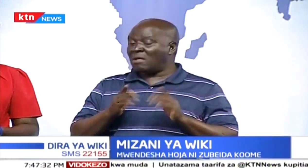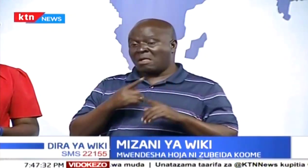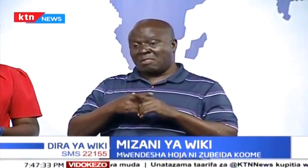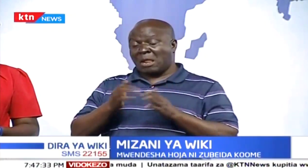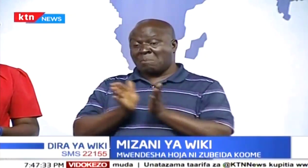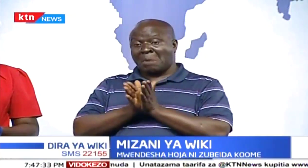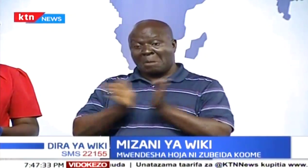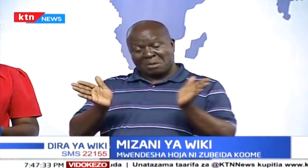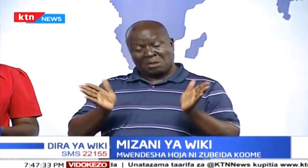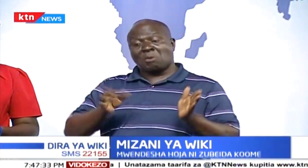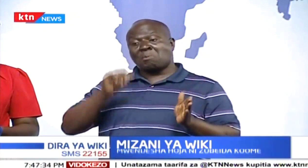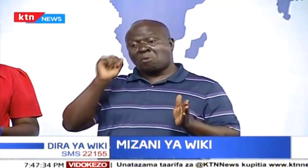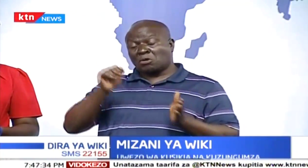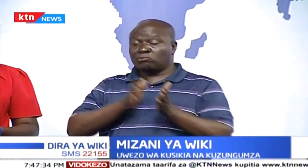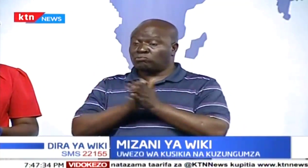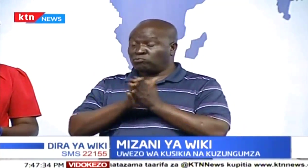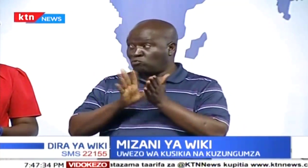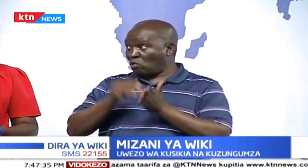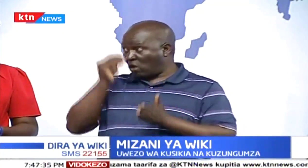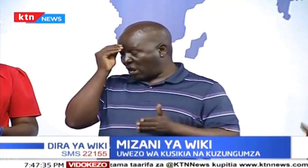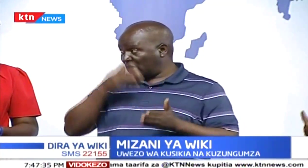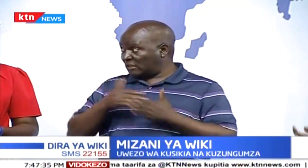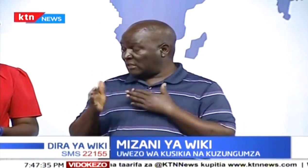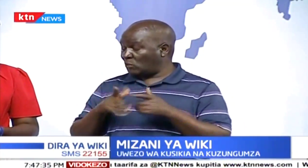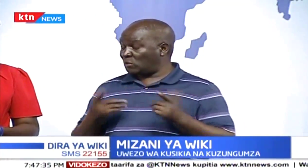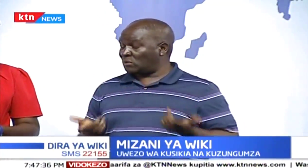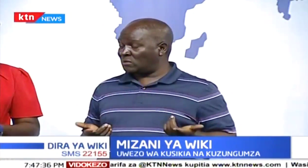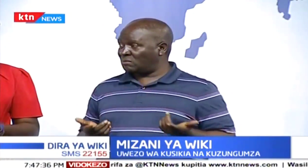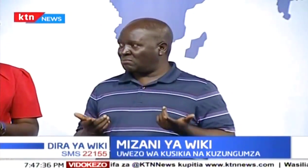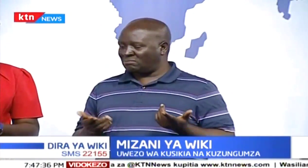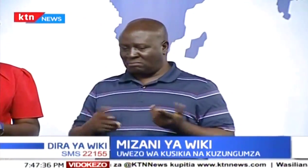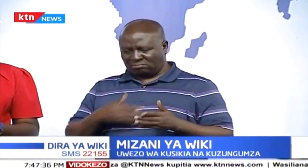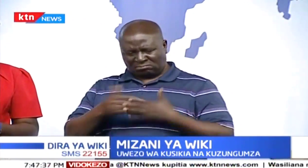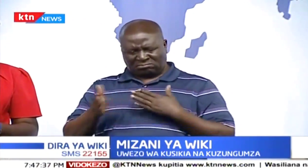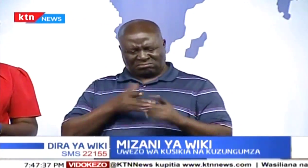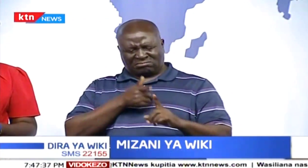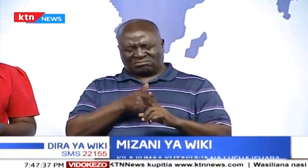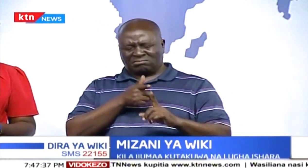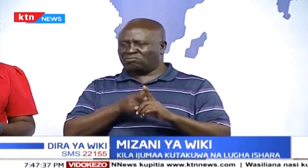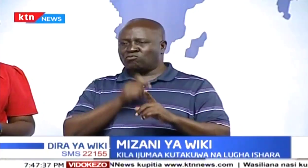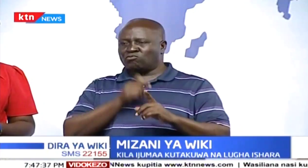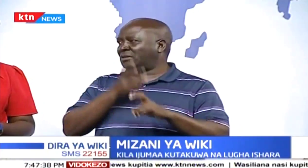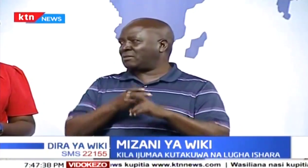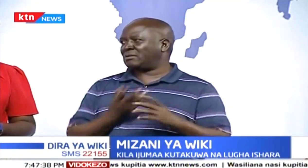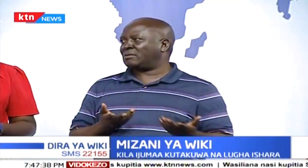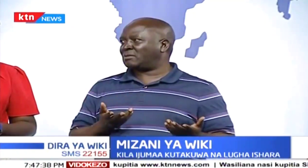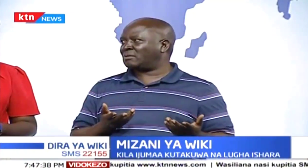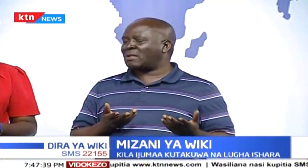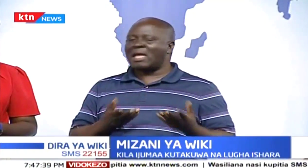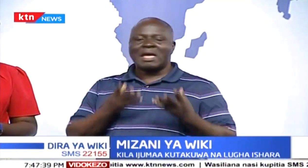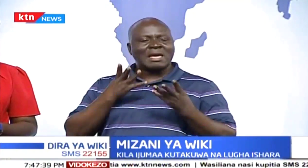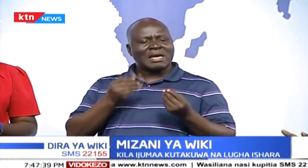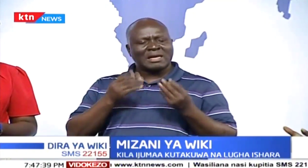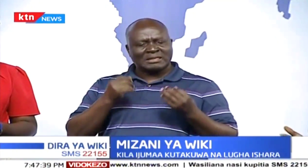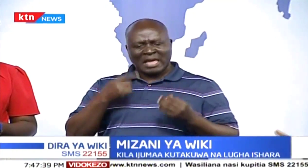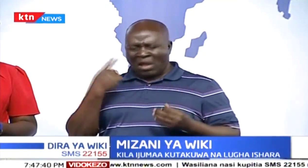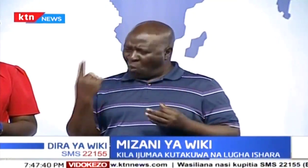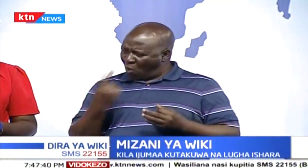tutaweza kuelewa luga na tuweze kuzungumuza na kuwasiliana bila shidaya watu. Kwa sababu,